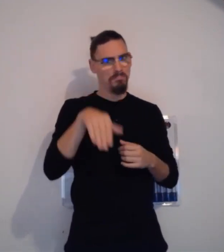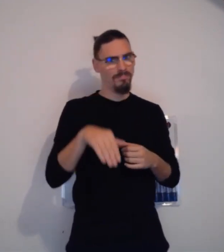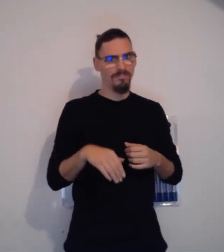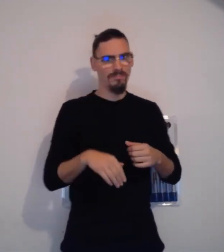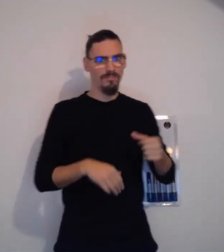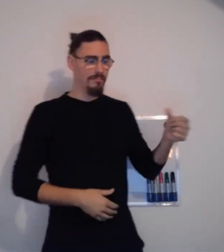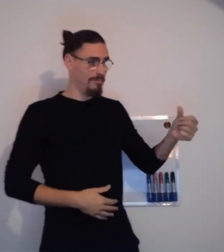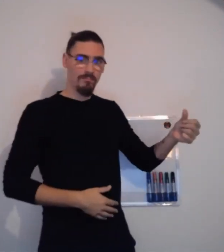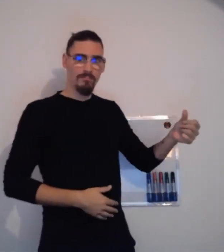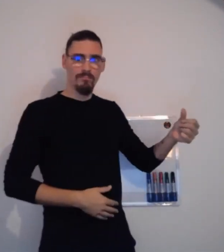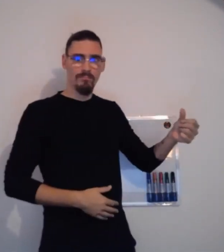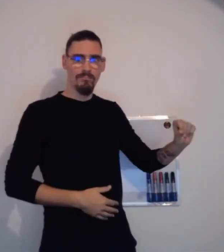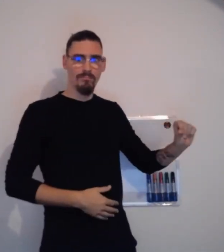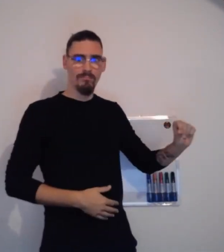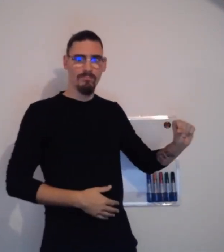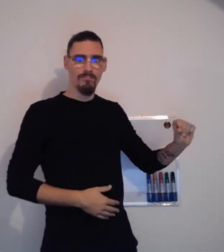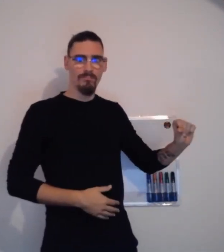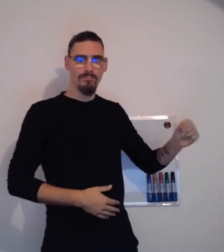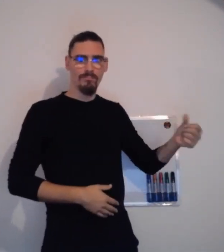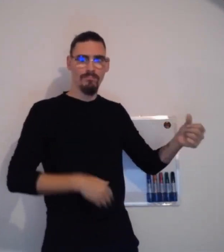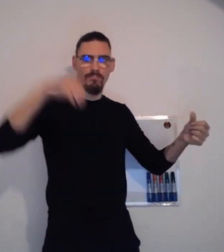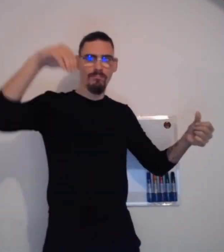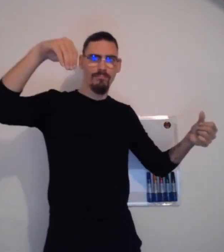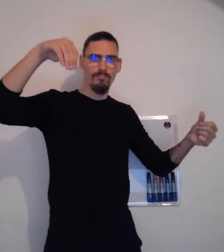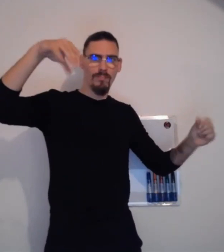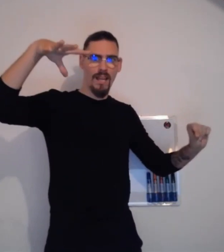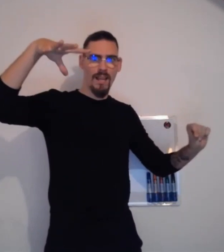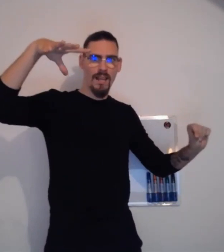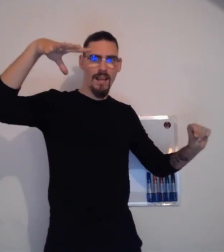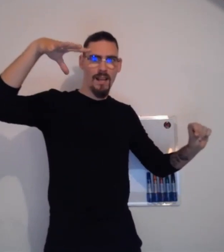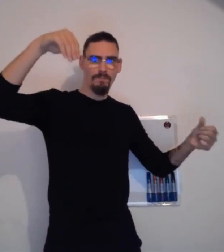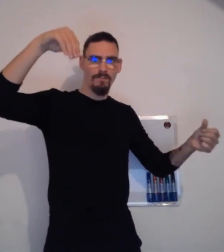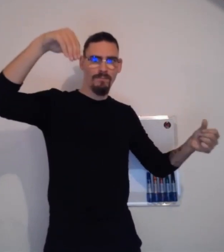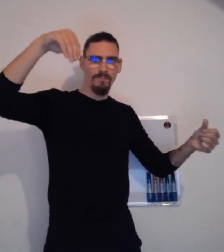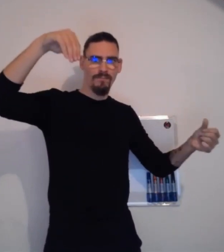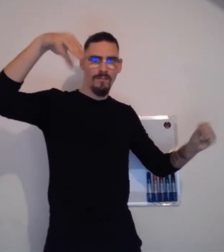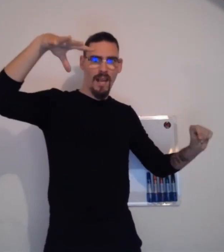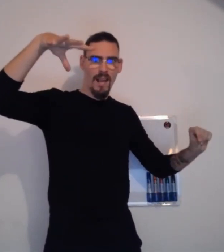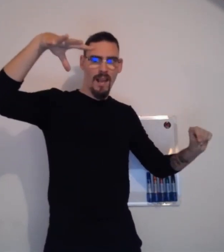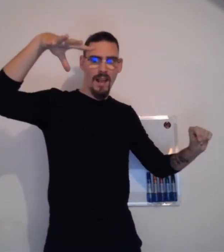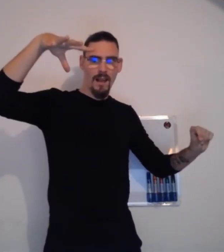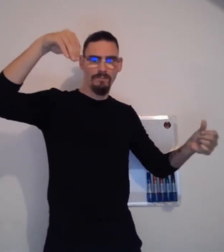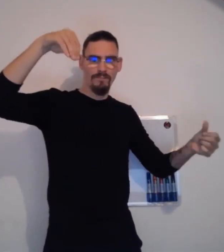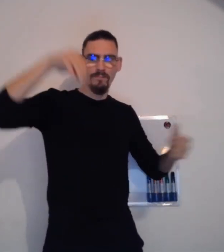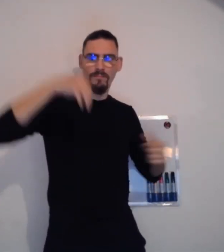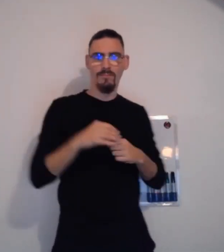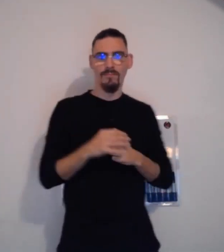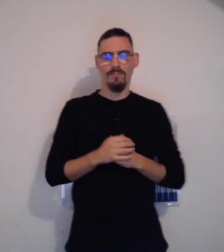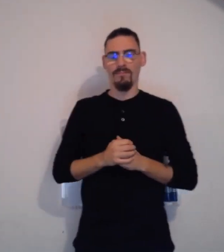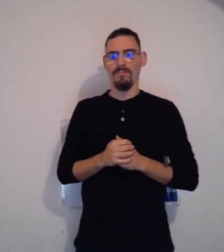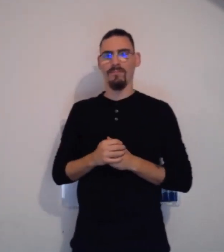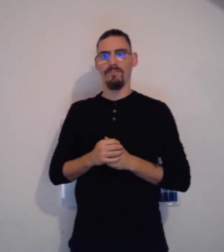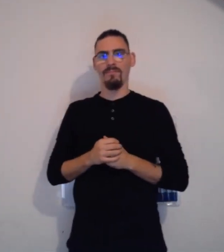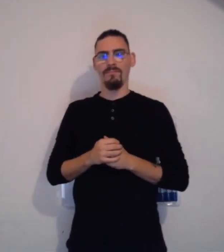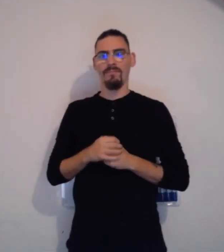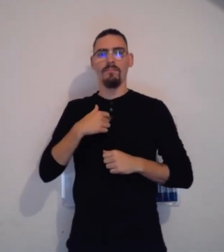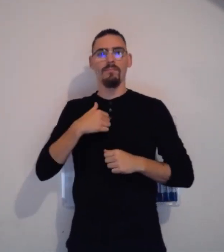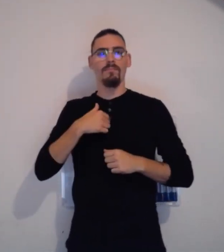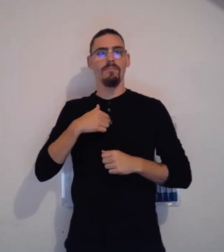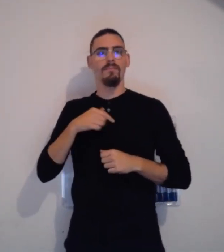ça perd de marcher, c'est un peu trop loin. Eh bien, j'ai encore mieux. Vous pouvez juste éteindre et allumer la lumière. Vous éteignez, vous rallumez comme